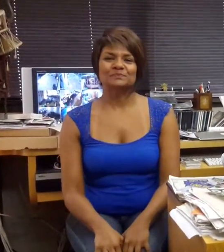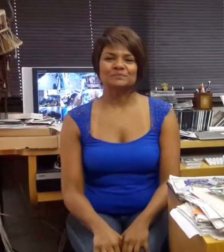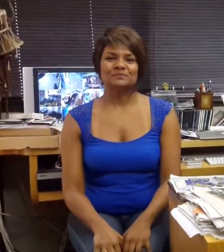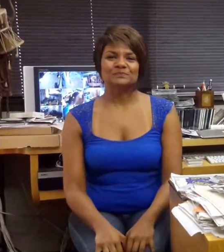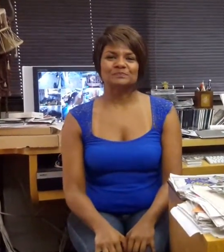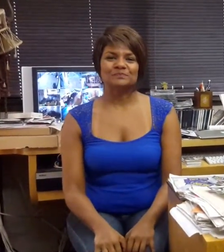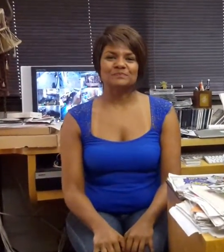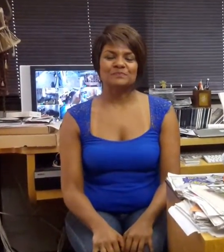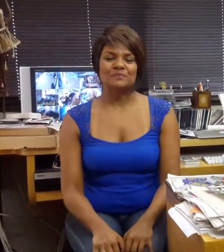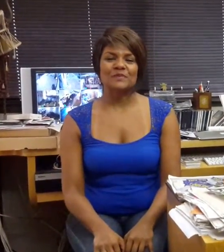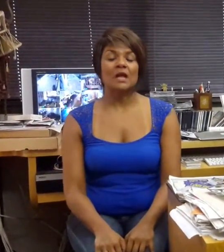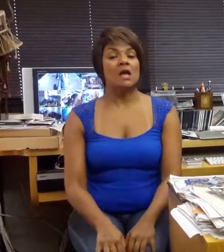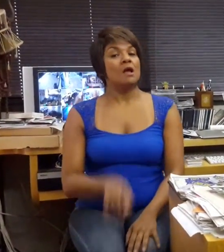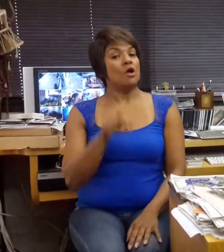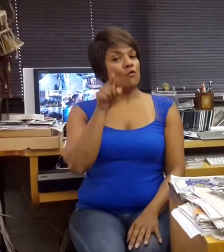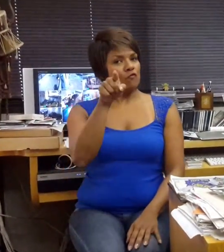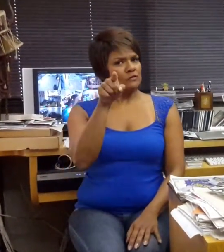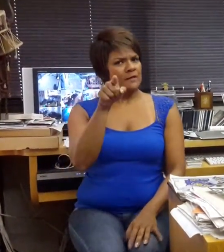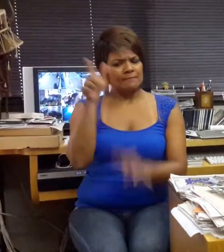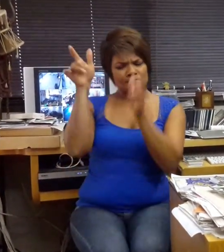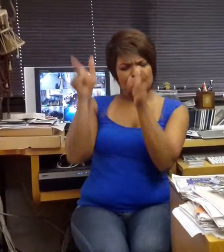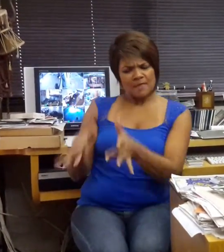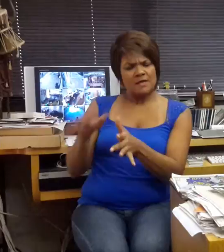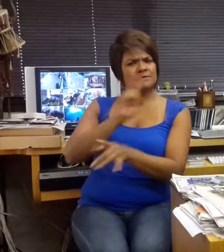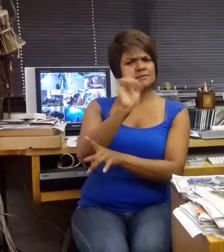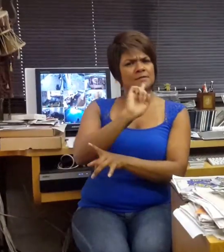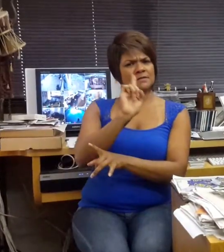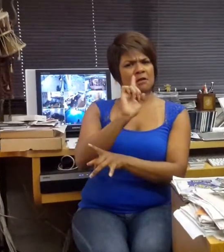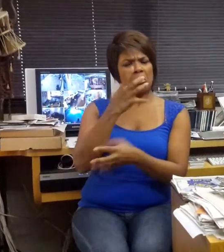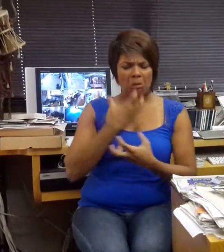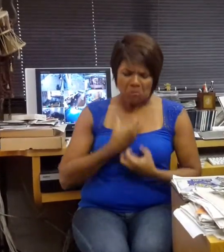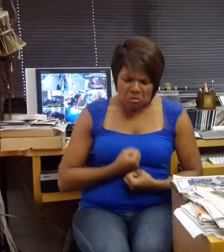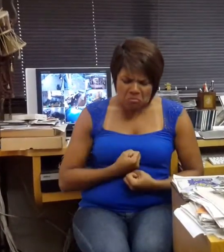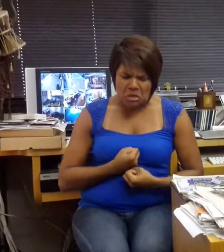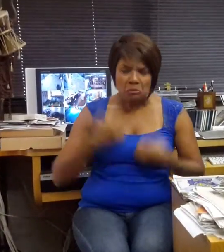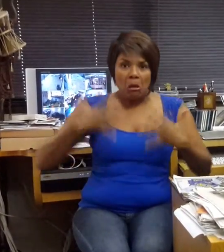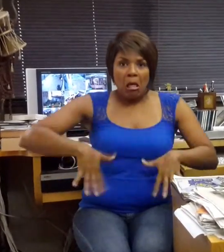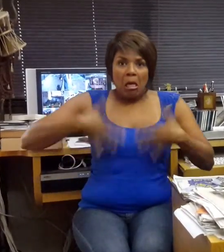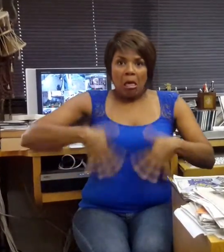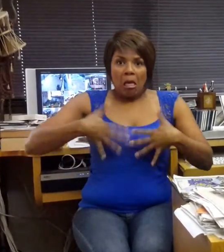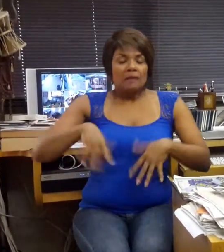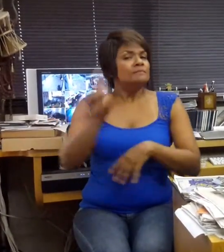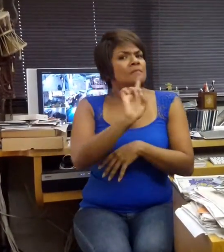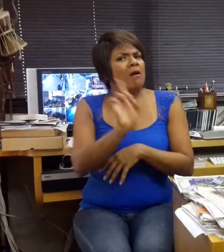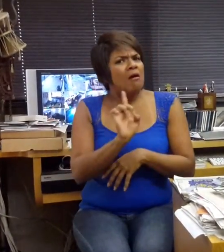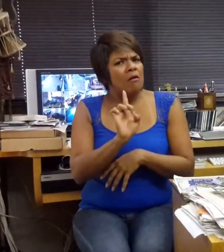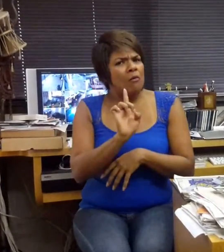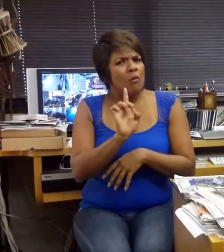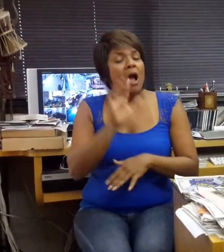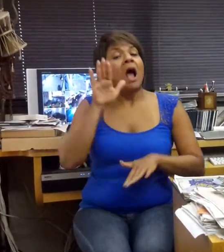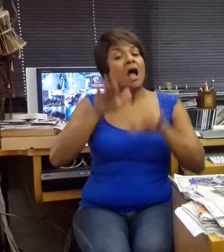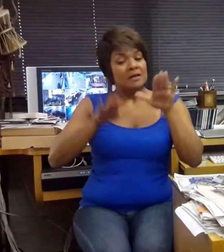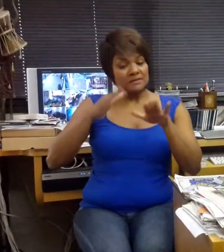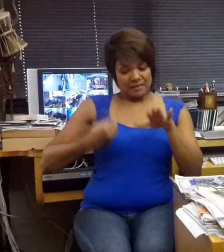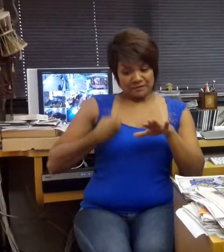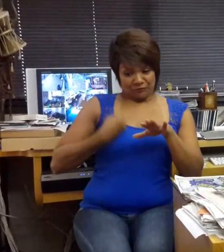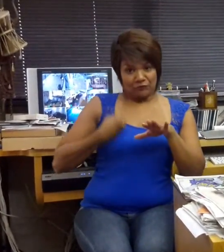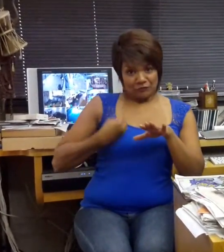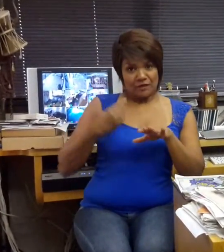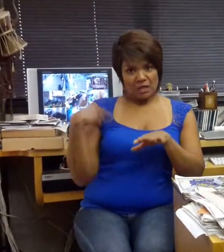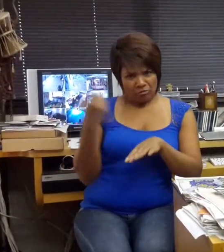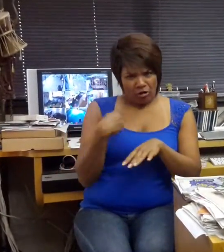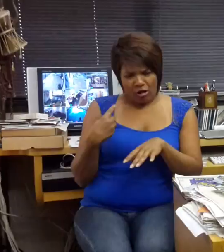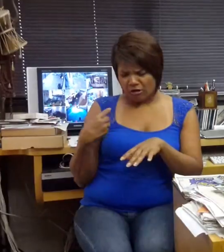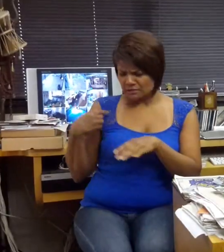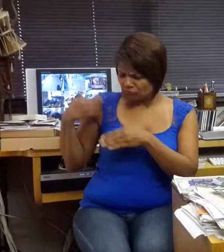Não desista, não entre em pânico, nem fique deprimido. Há momentos em nossa vida nos quais